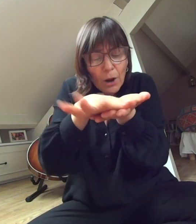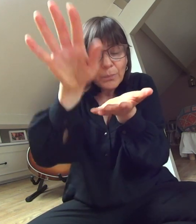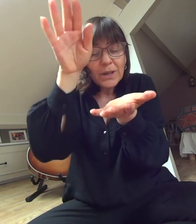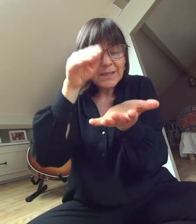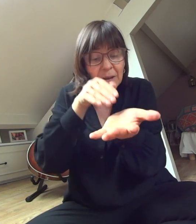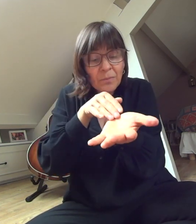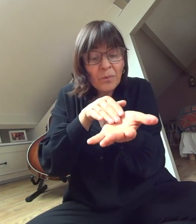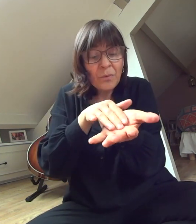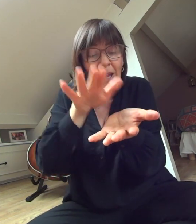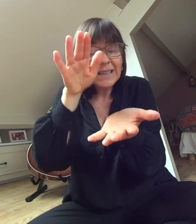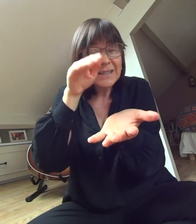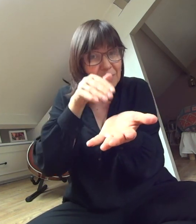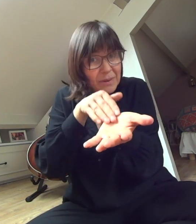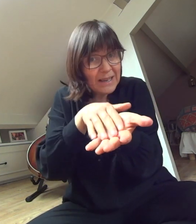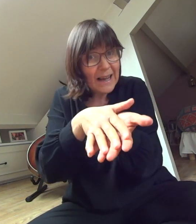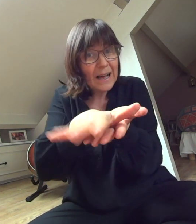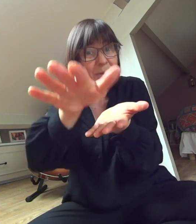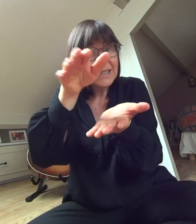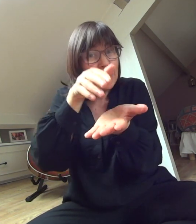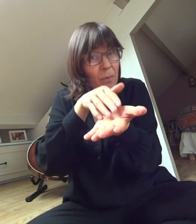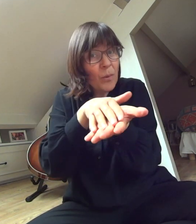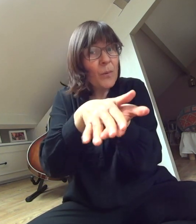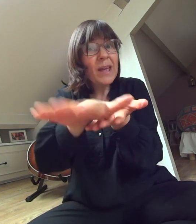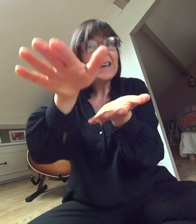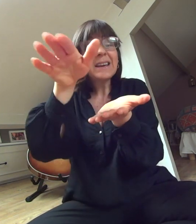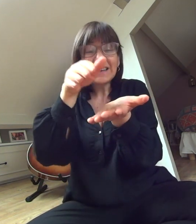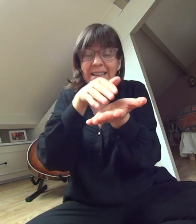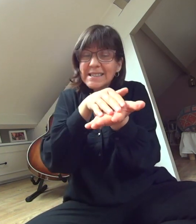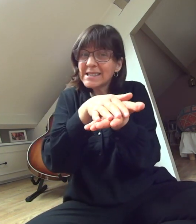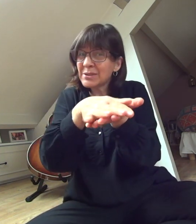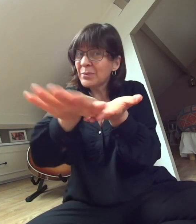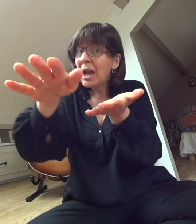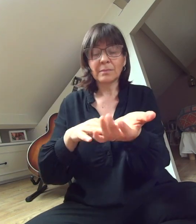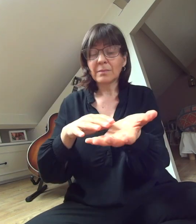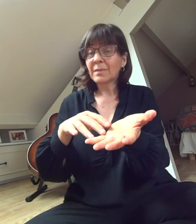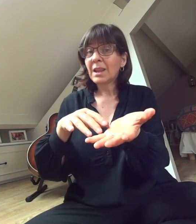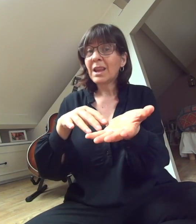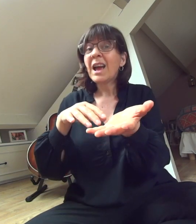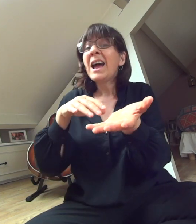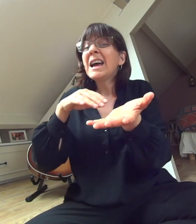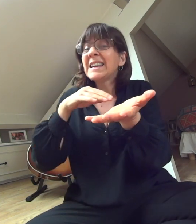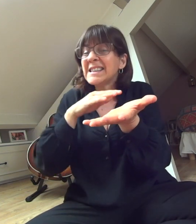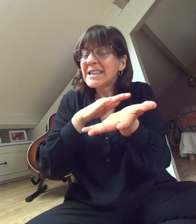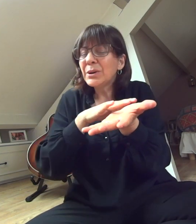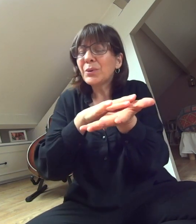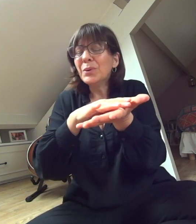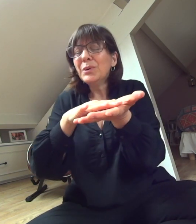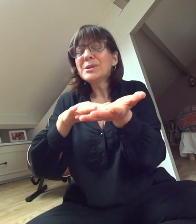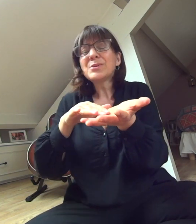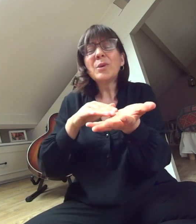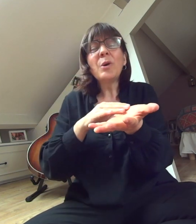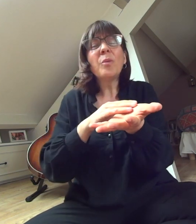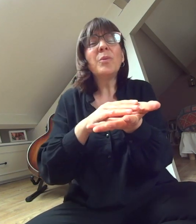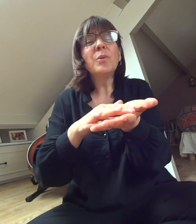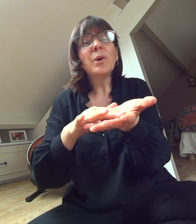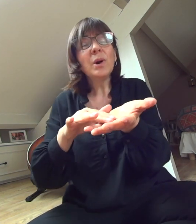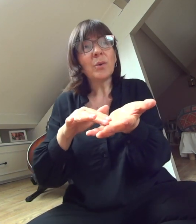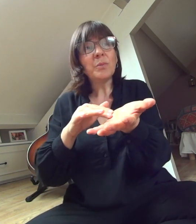C'est mou et réçon, mesdames, c'est mou et réçon. Qu'est-ce qui roule, se mou en boule, au